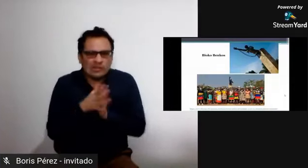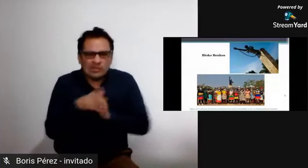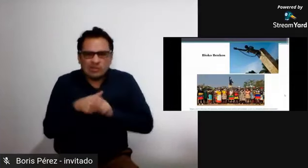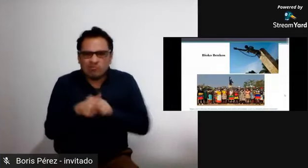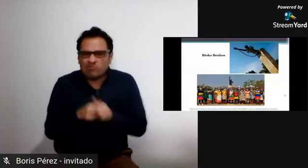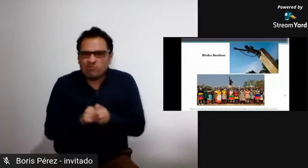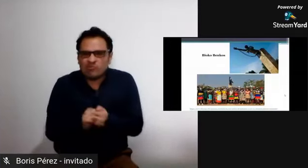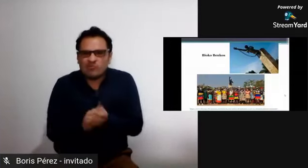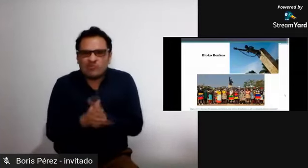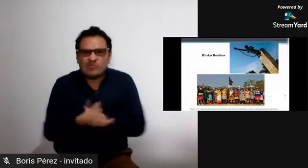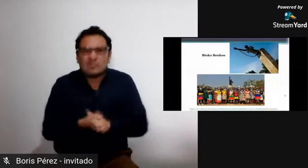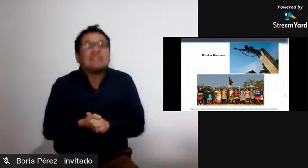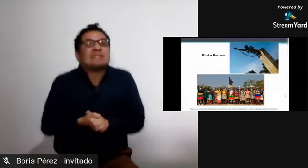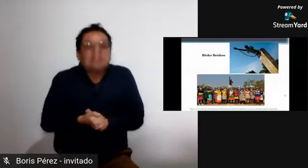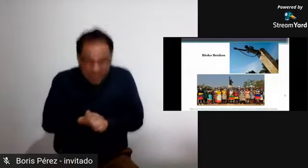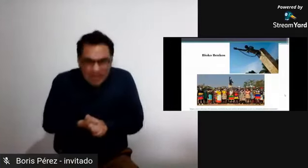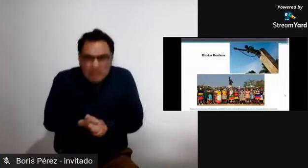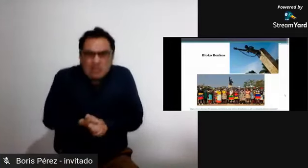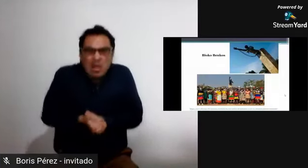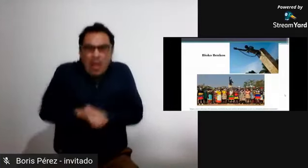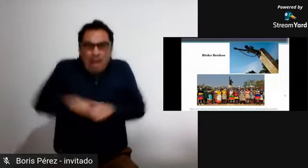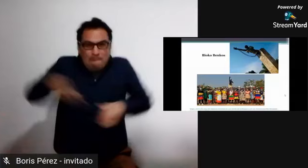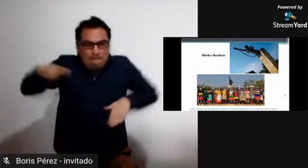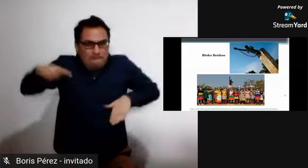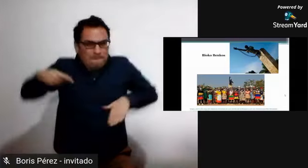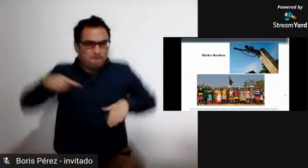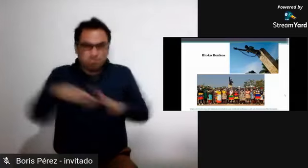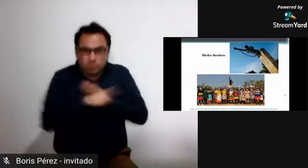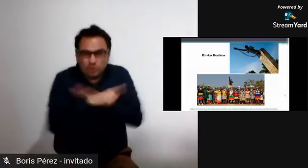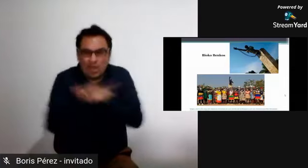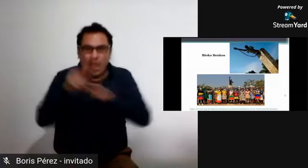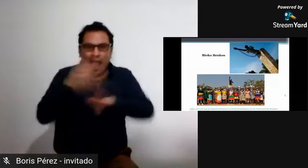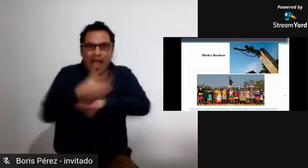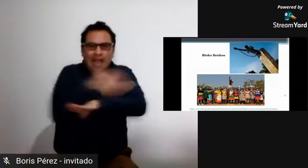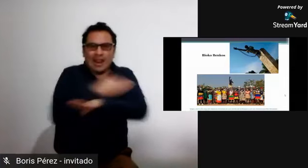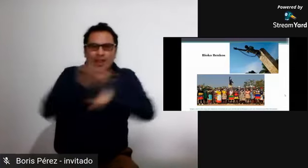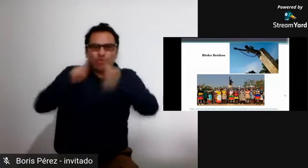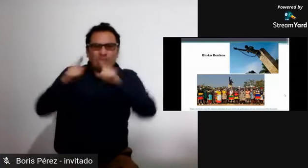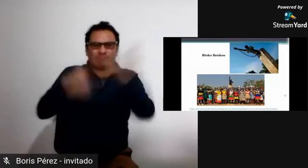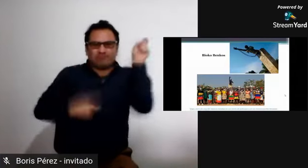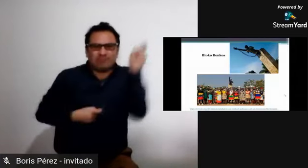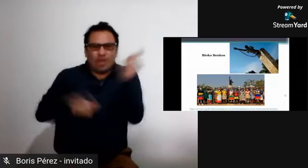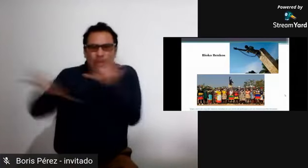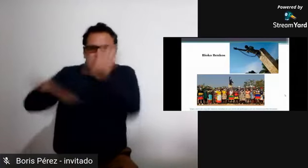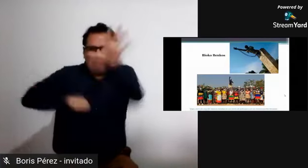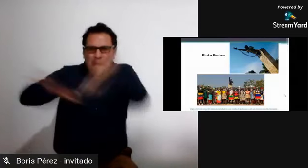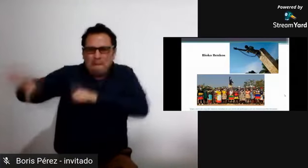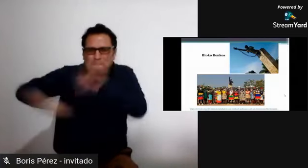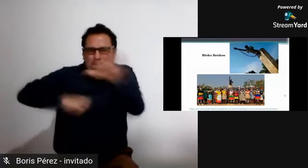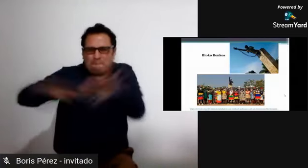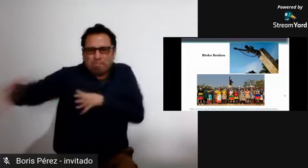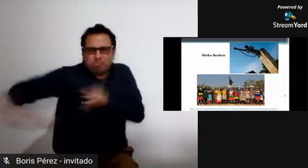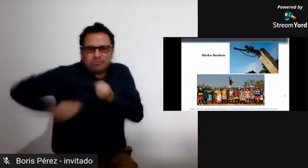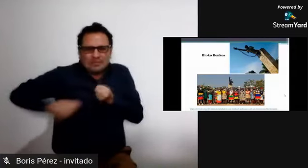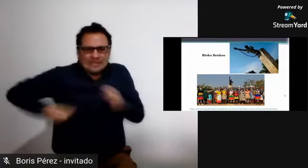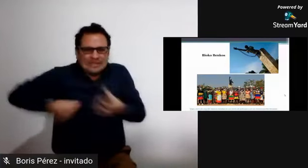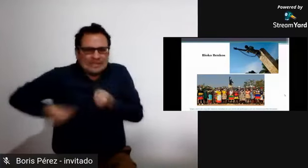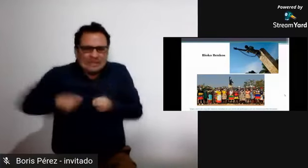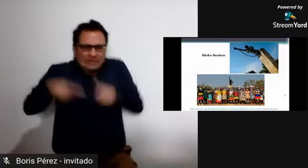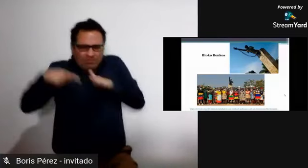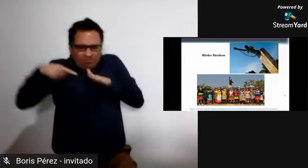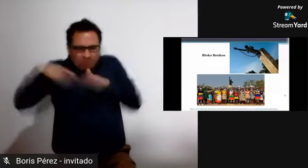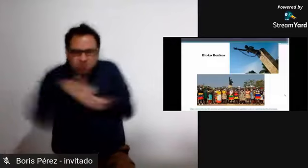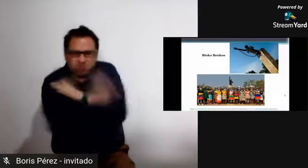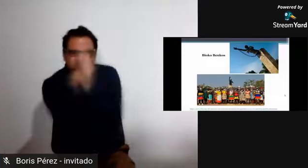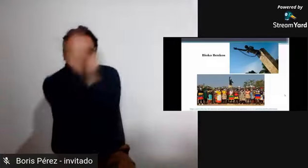y finalmente aquí en Colombia, donde se encontraba viviendo como esclavo, busca su libertad como un cimarron.